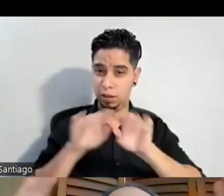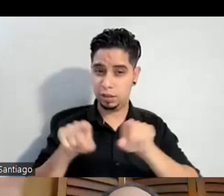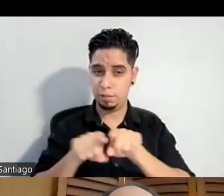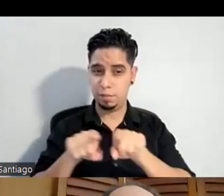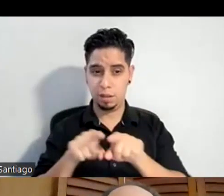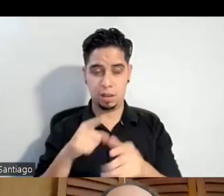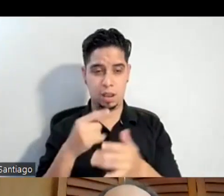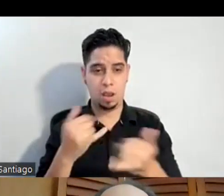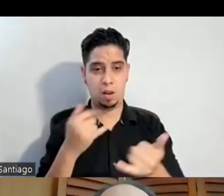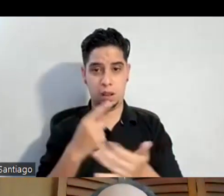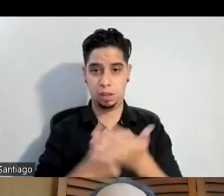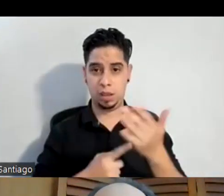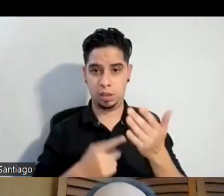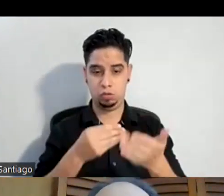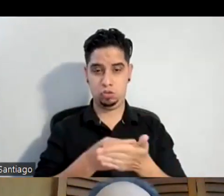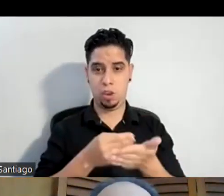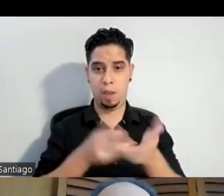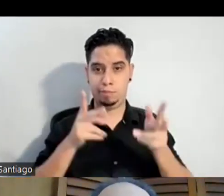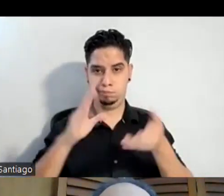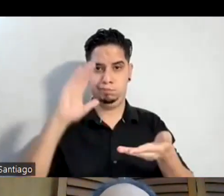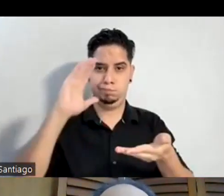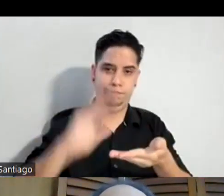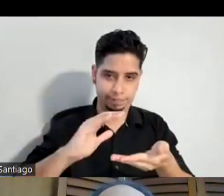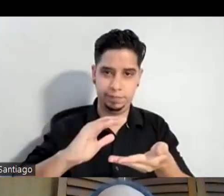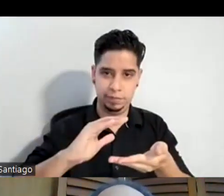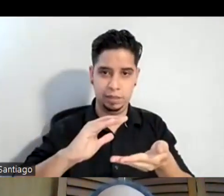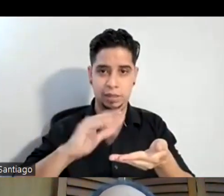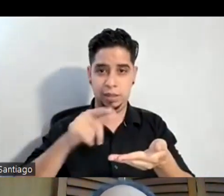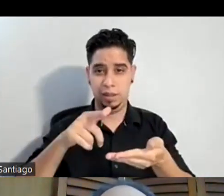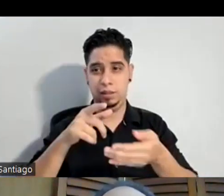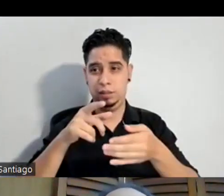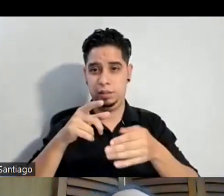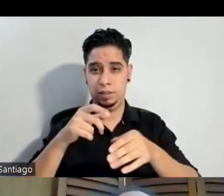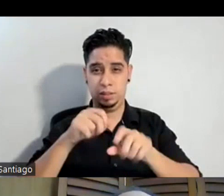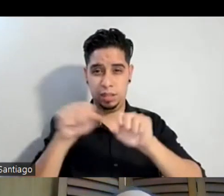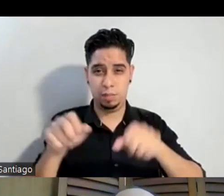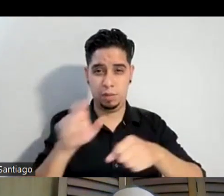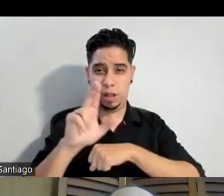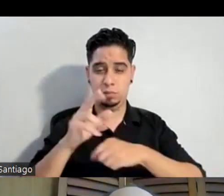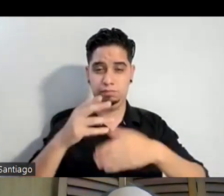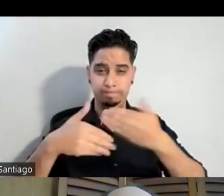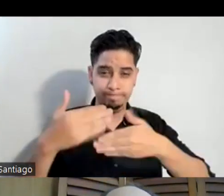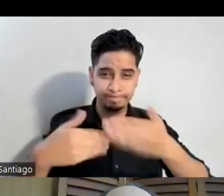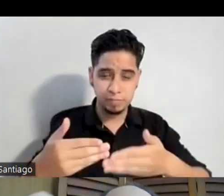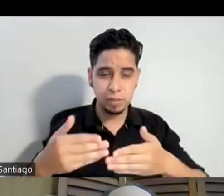ha quitado más de la mitad del presupuesto al sistema universitario de Puerto Rico y lo que la universidad como